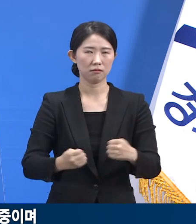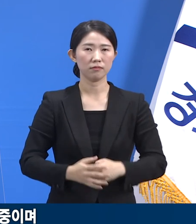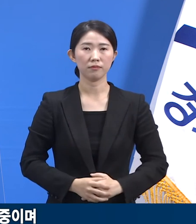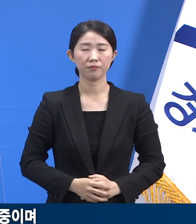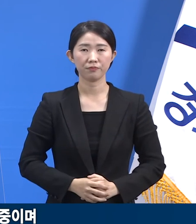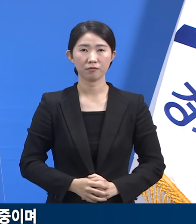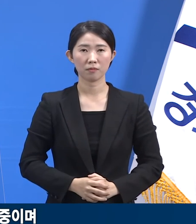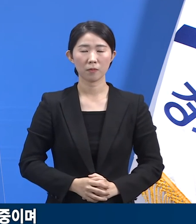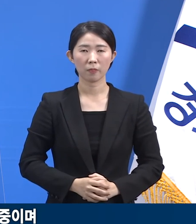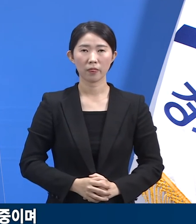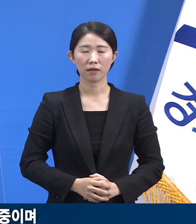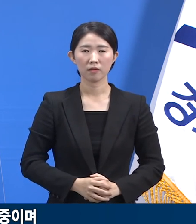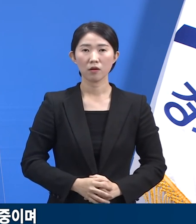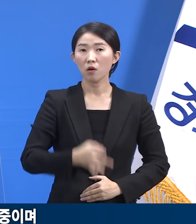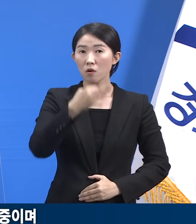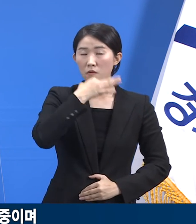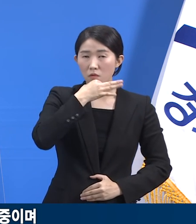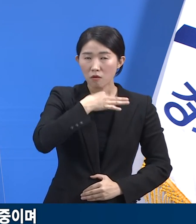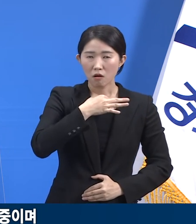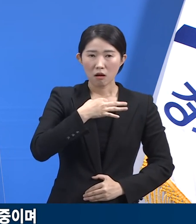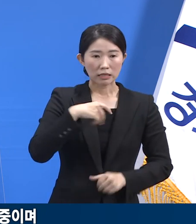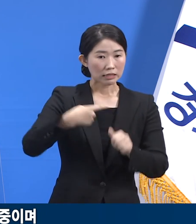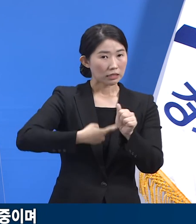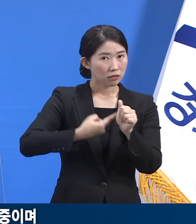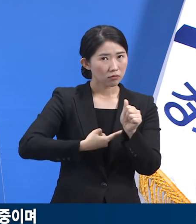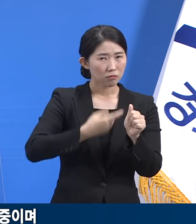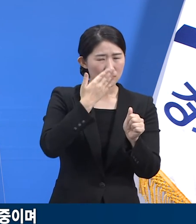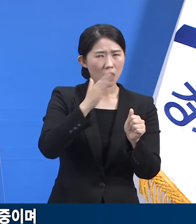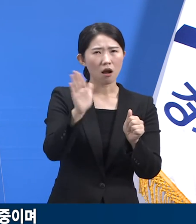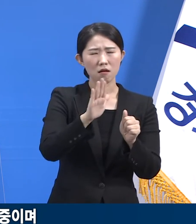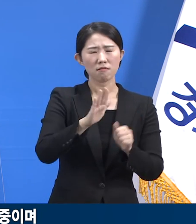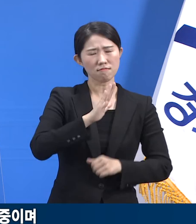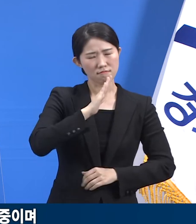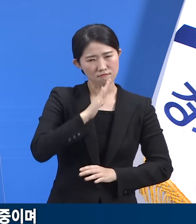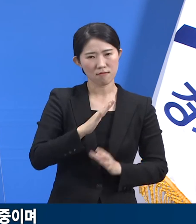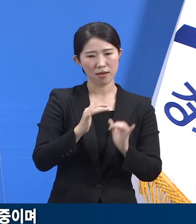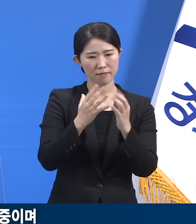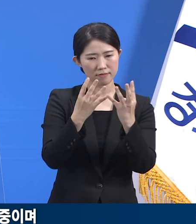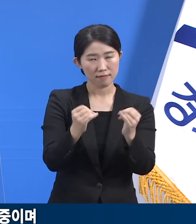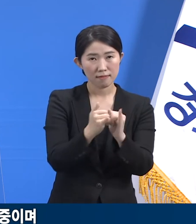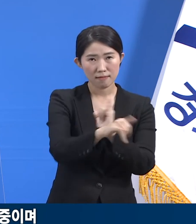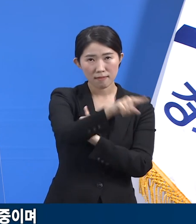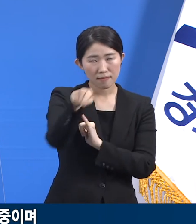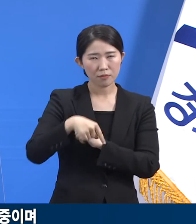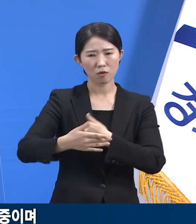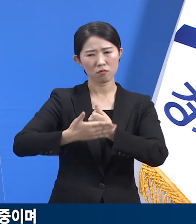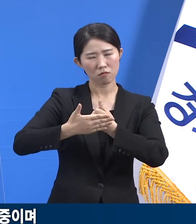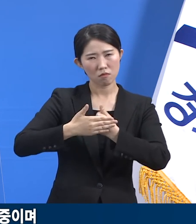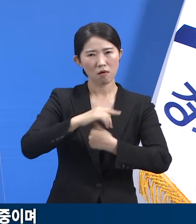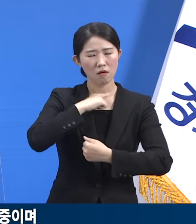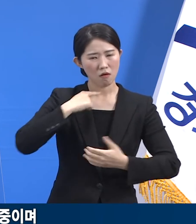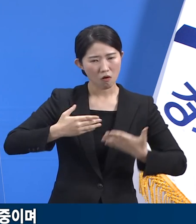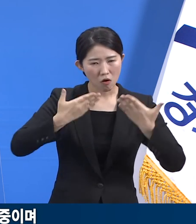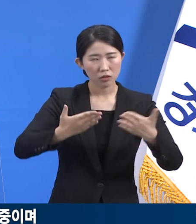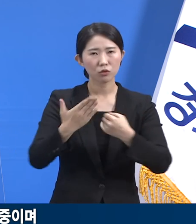얻어진 것이 아니라 정말 많은 사람들의 헌신과 희생 속에서 확보해낸 소중한 기회입니다.